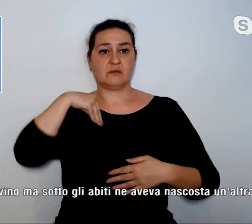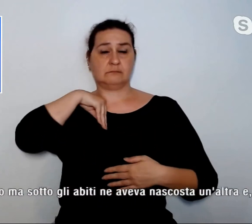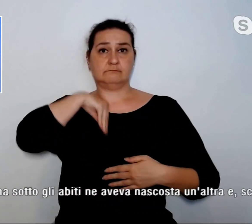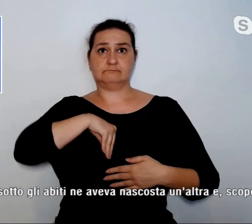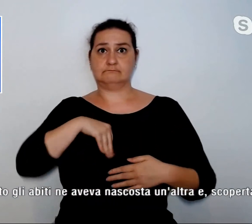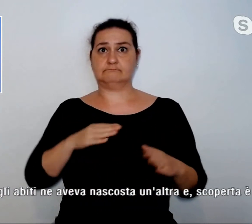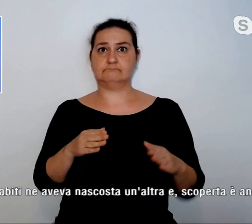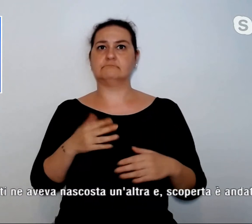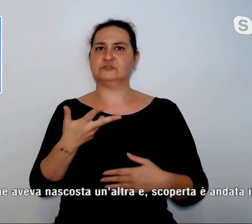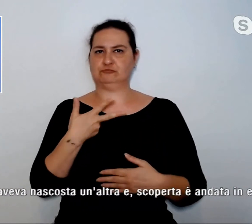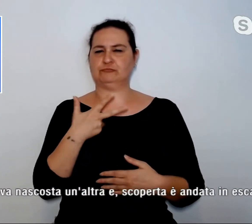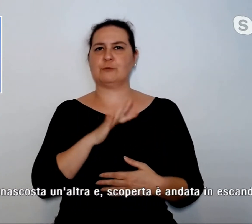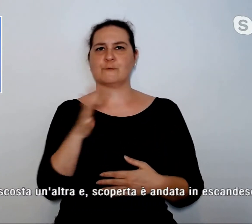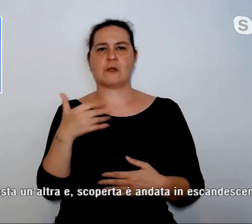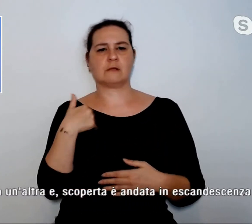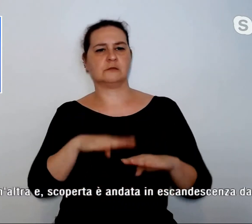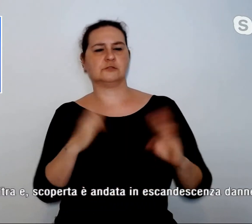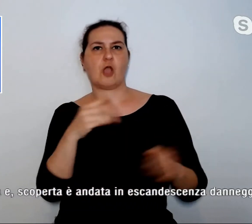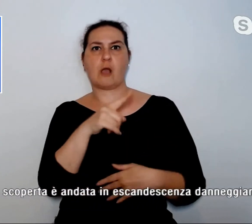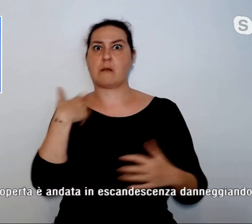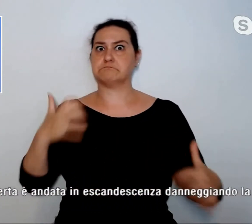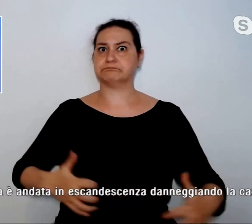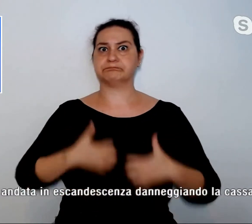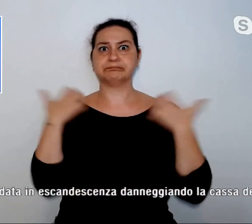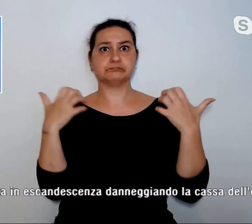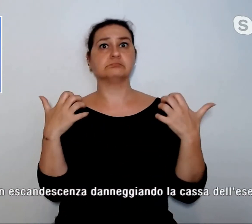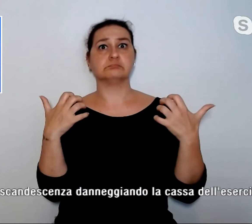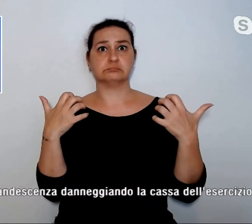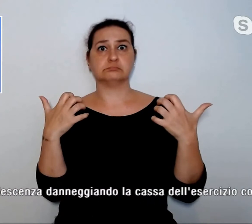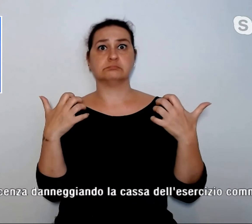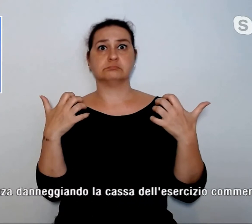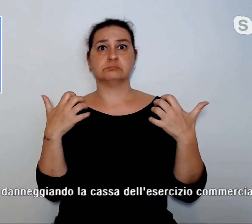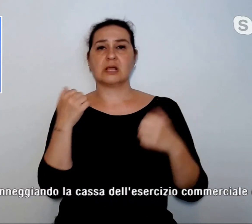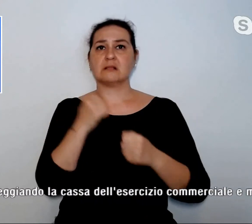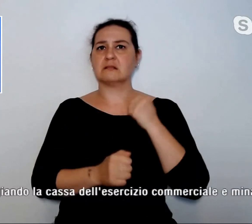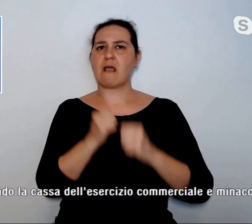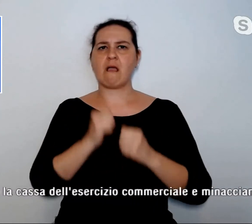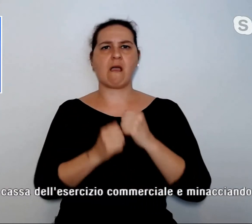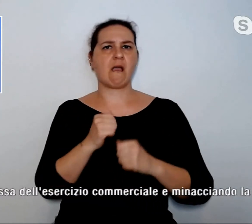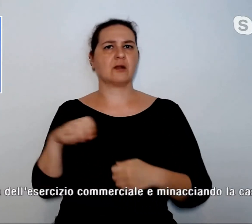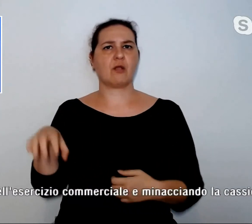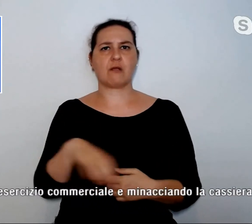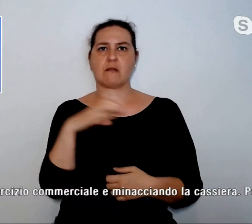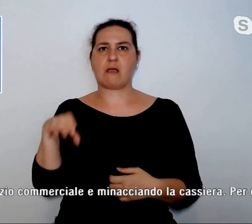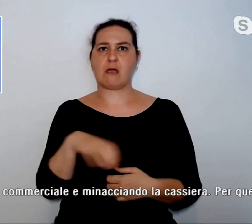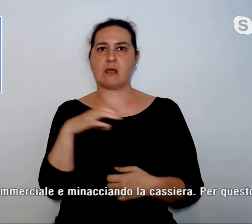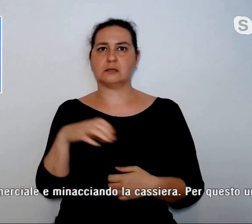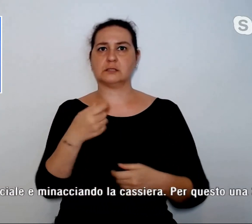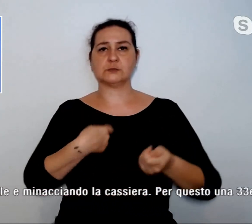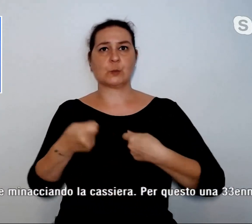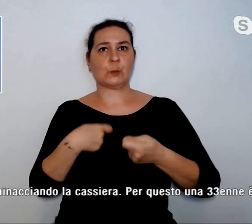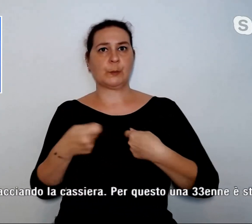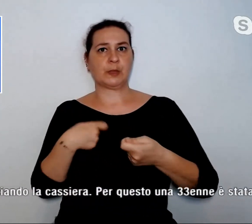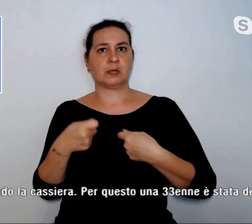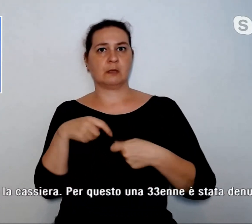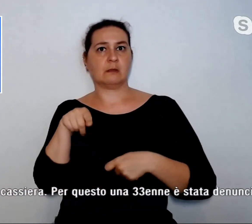un'altra e scoperte andate in escandescenza danneggiando la cassa dell'esercizio commerciale minacciando